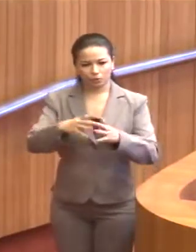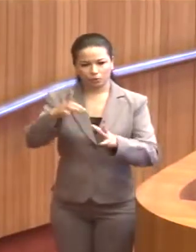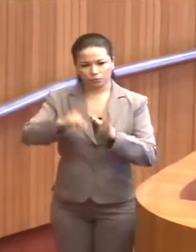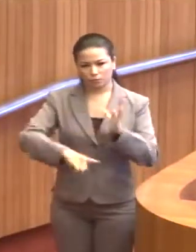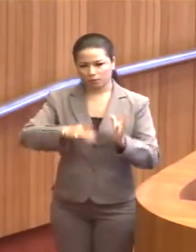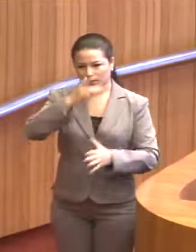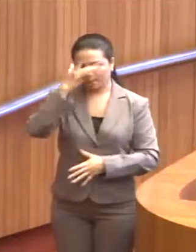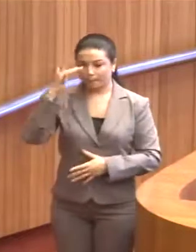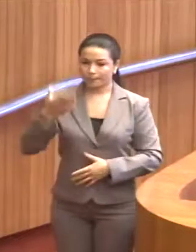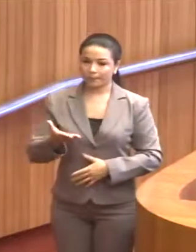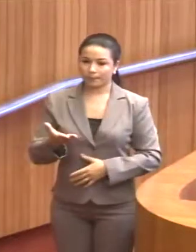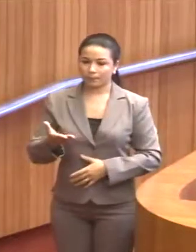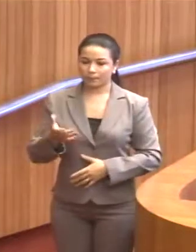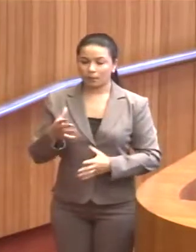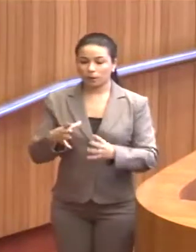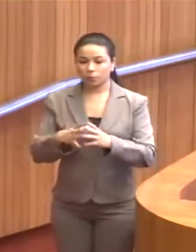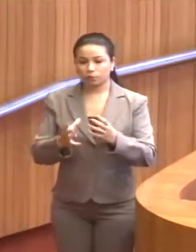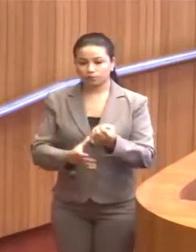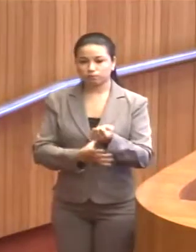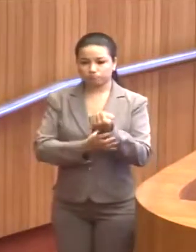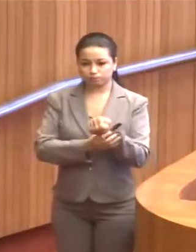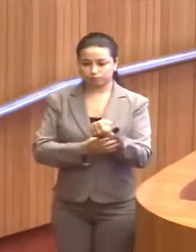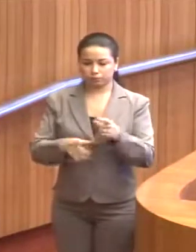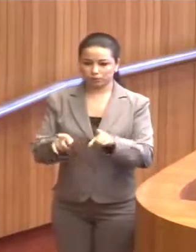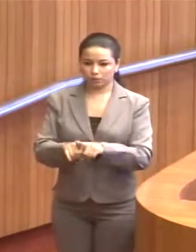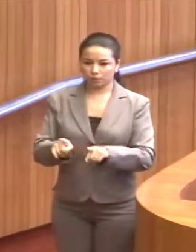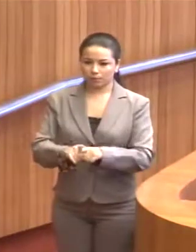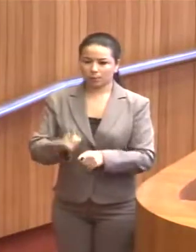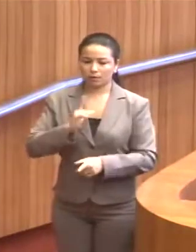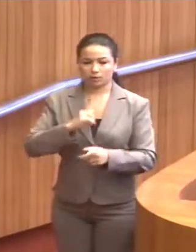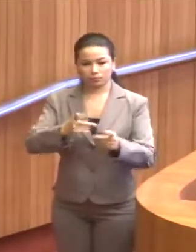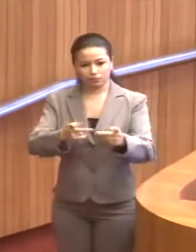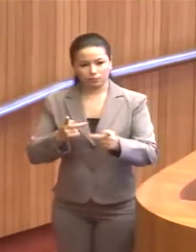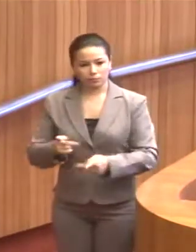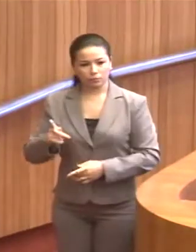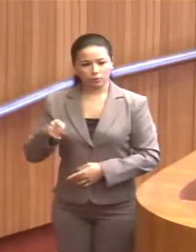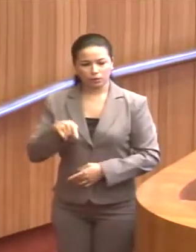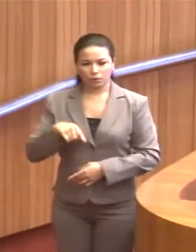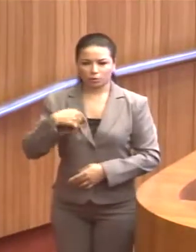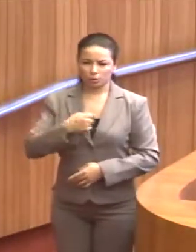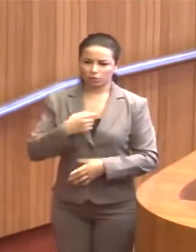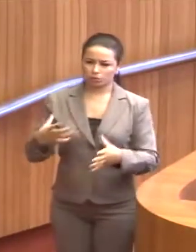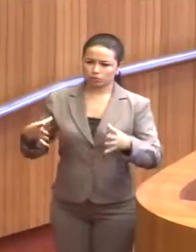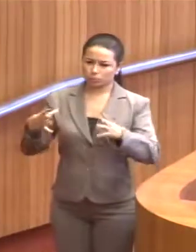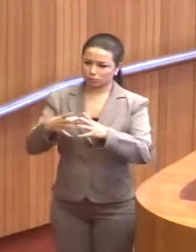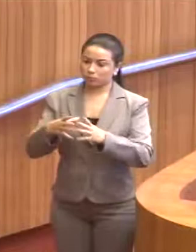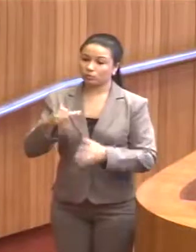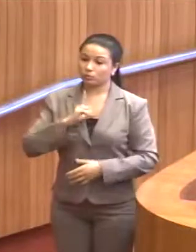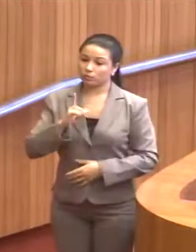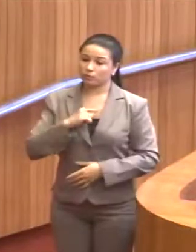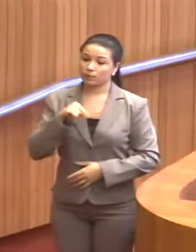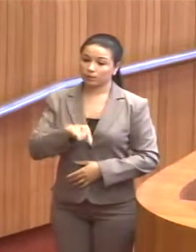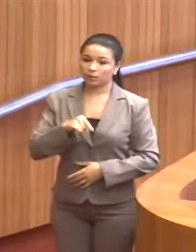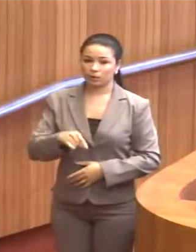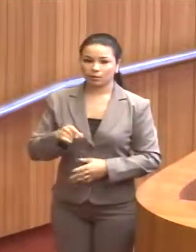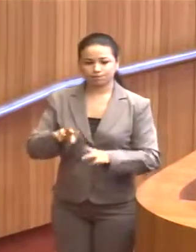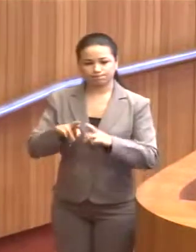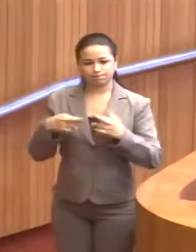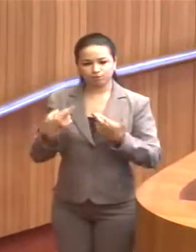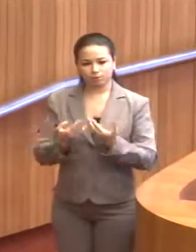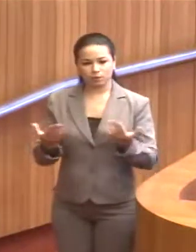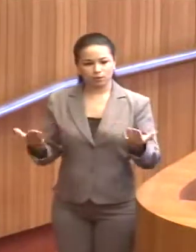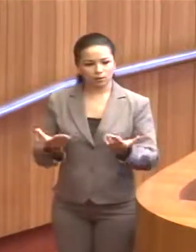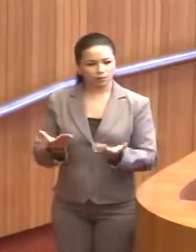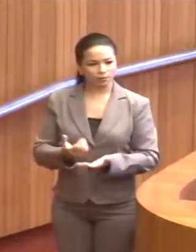Direitos Humanos desta casa, a Comissão de Segurança também. Queria convidar para que nós, de uma forma conjunta, tivéssemos nessa reunião agora